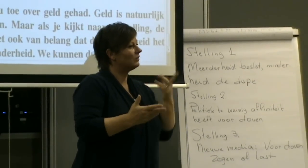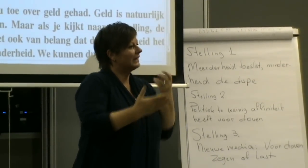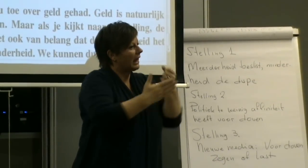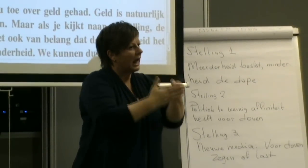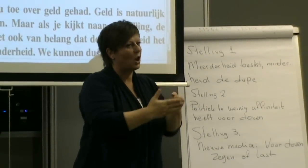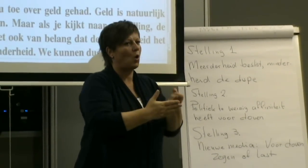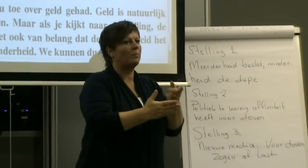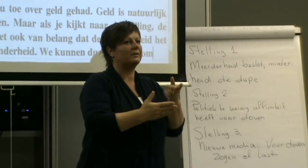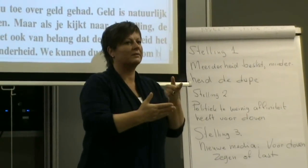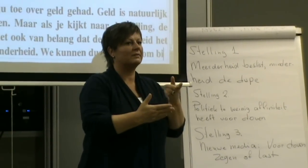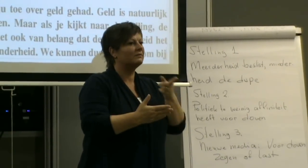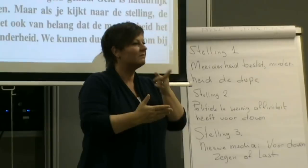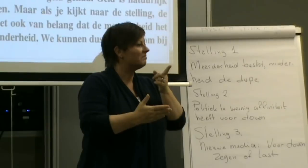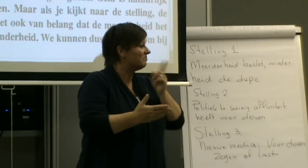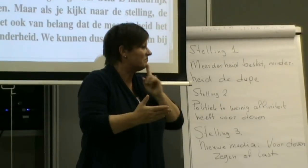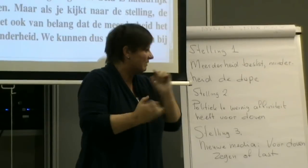Wie zou daarop kunnen reageren?